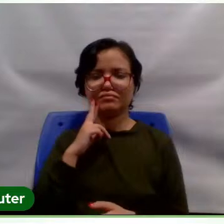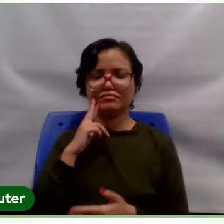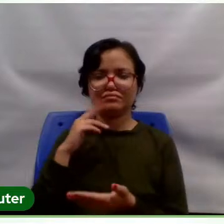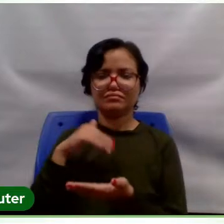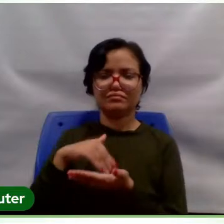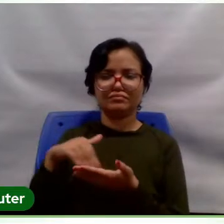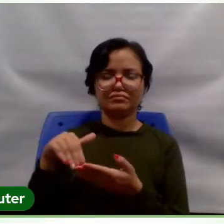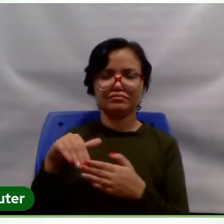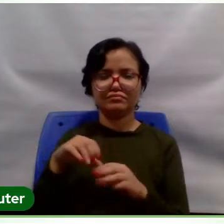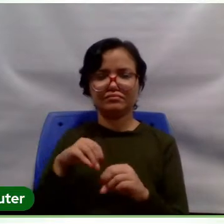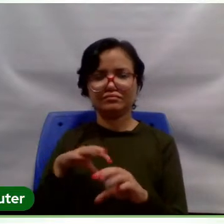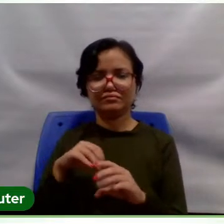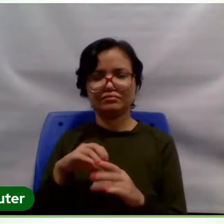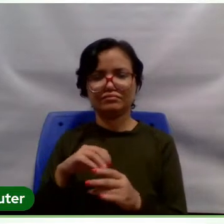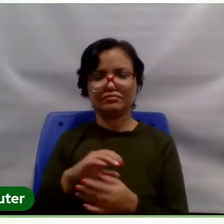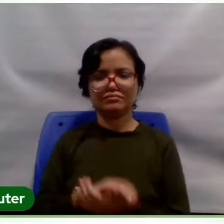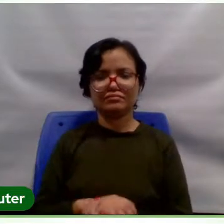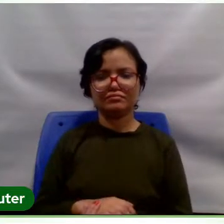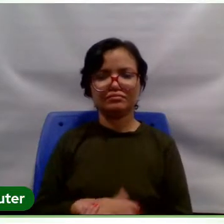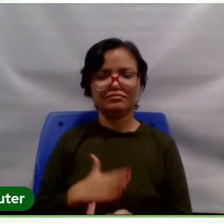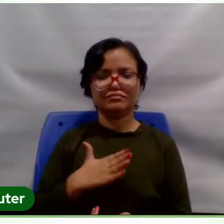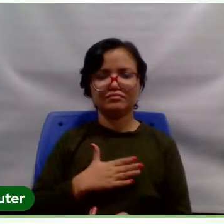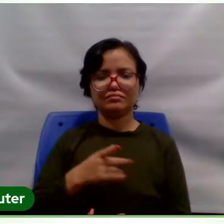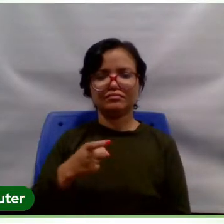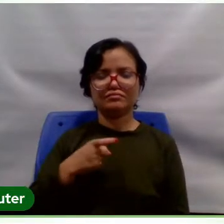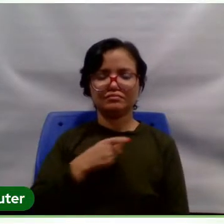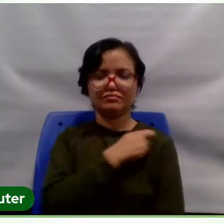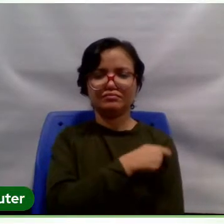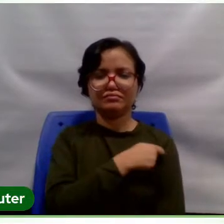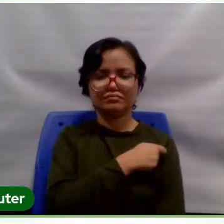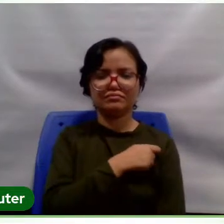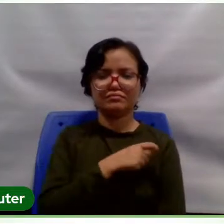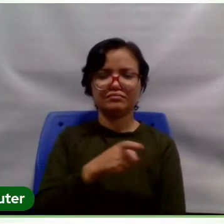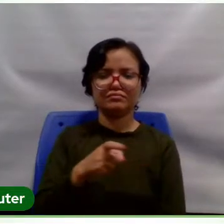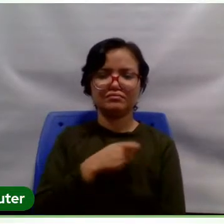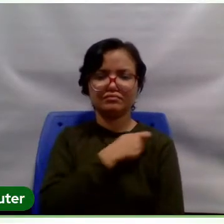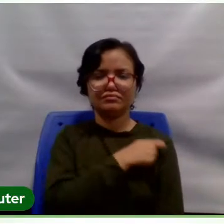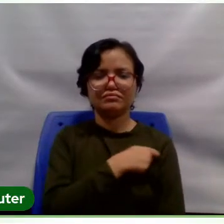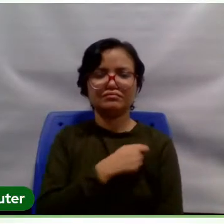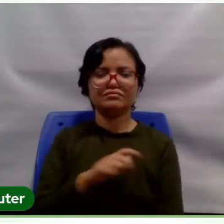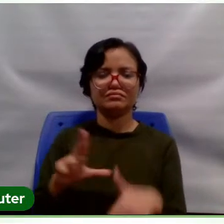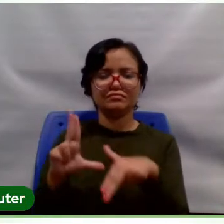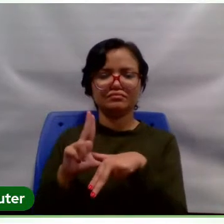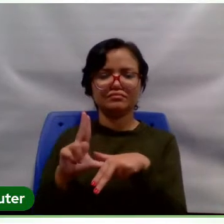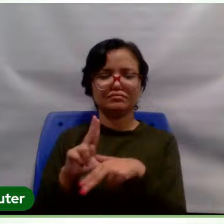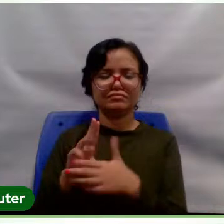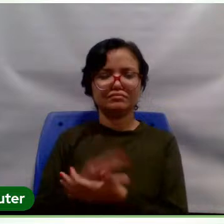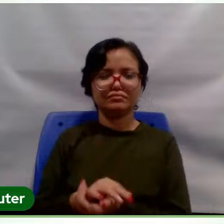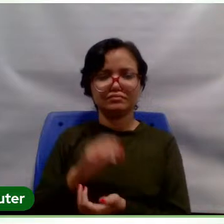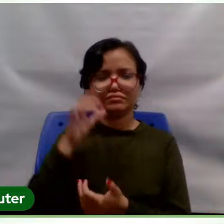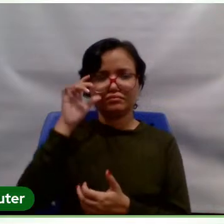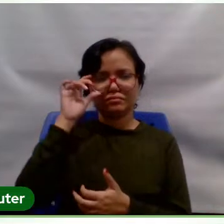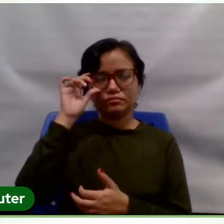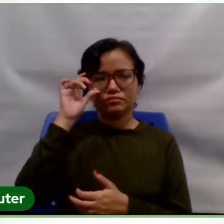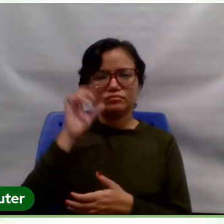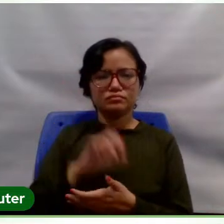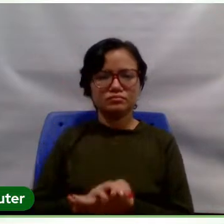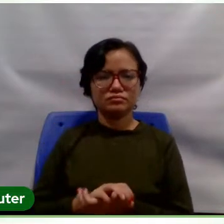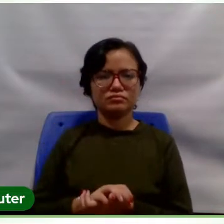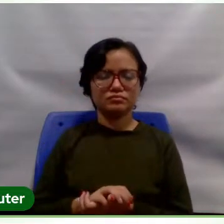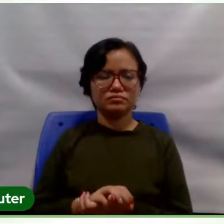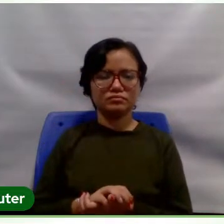Educação, o João Ivo Inglista, meu ex-aluno, ex-aluno da Unifesp, também da espiritualização. E o que